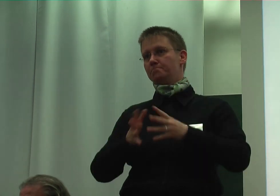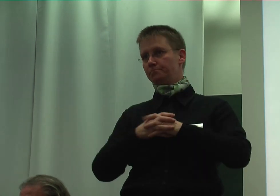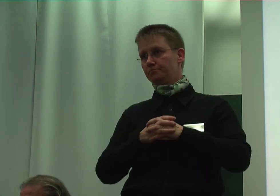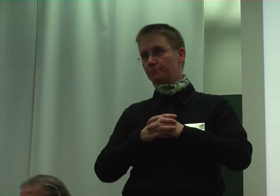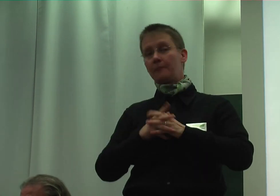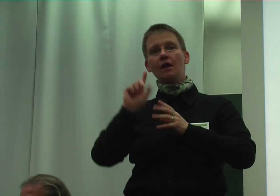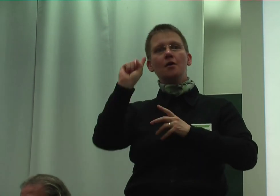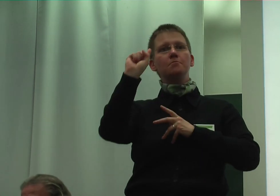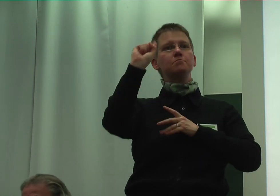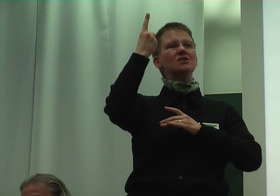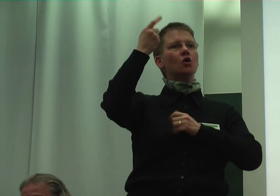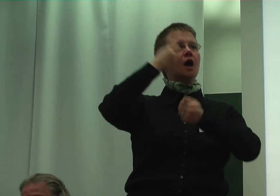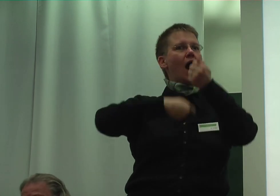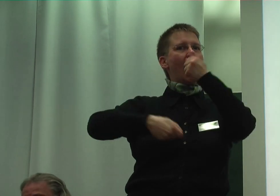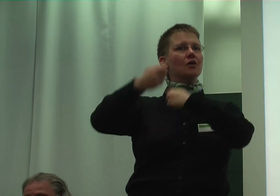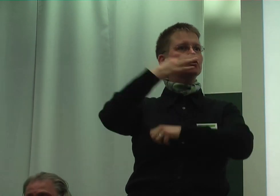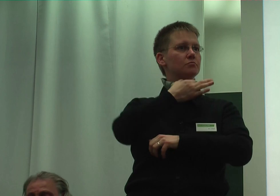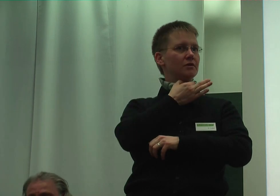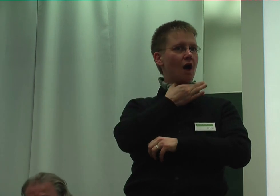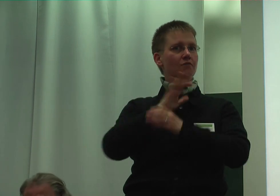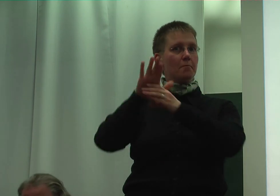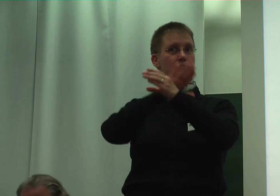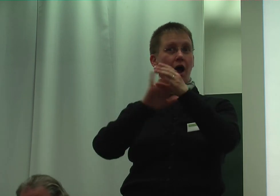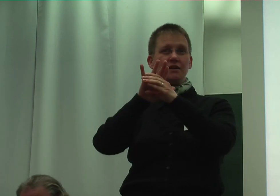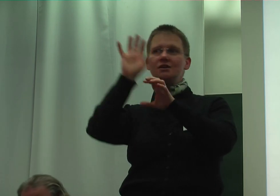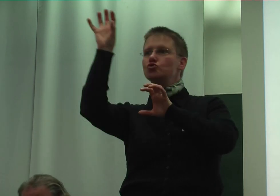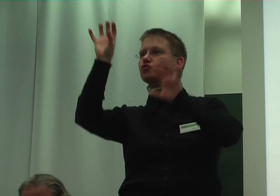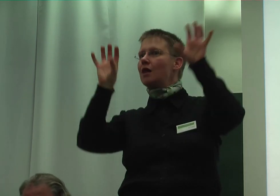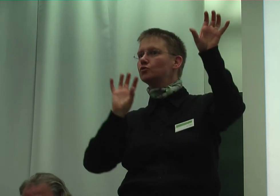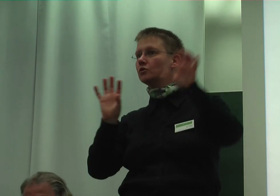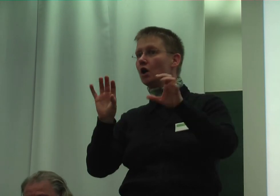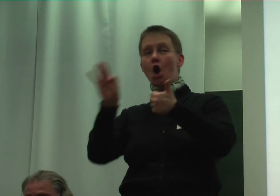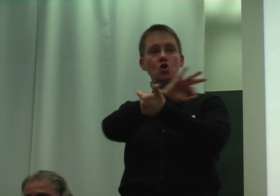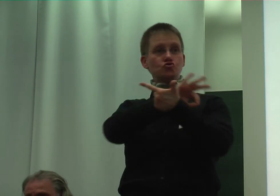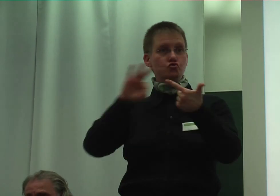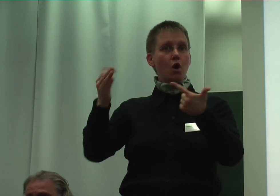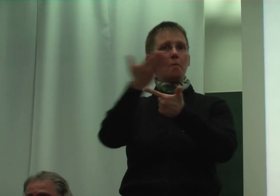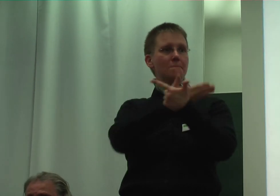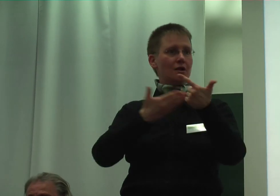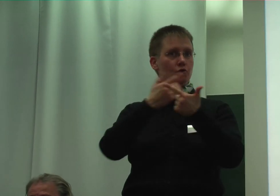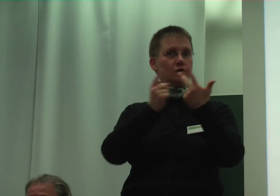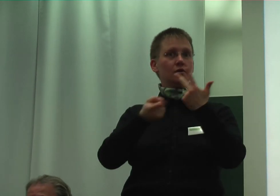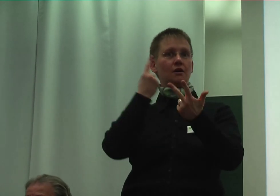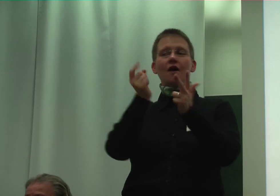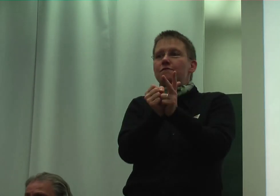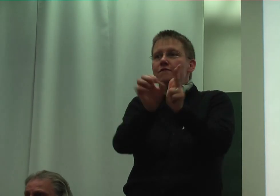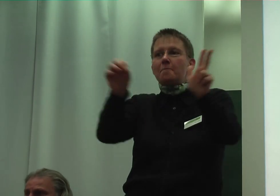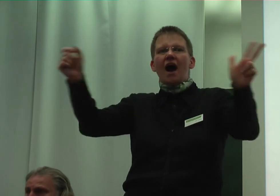Besonderer Handlungsbedarf steht vor allem im Bereich der Gestaltung, der Schul- und Bildungsleben, der Verbreitung und Angeboten zum